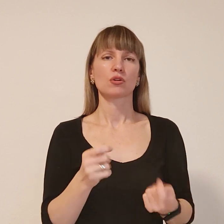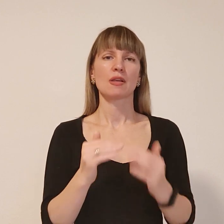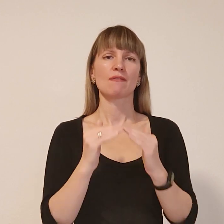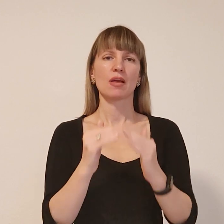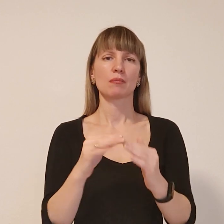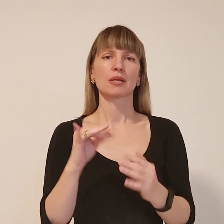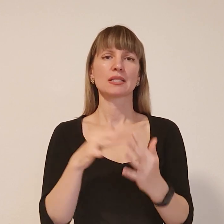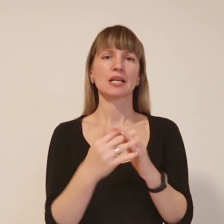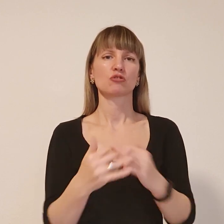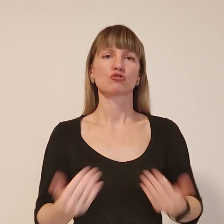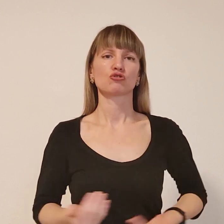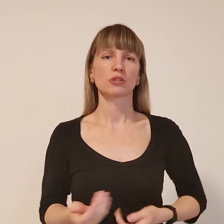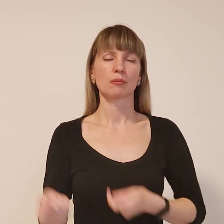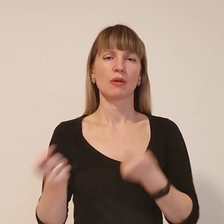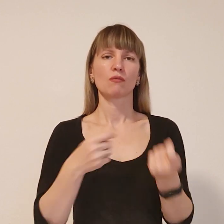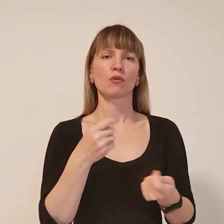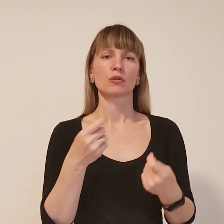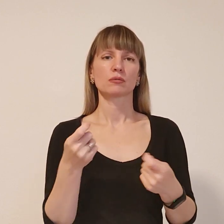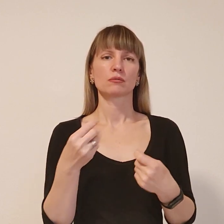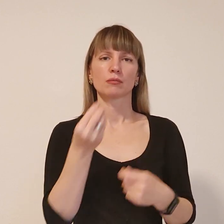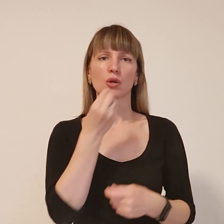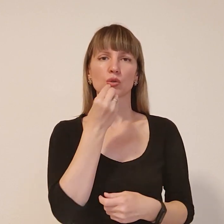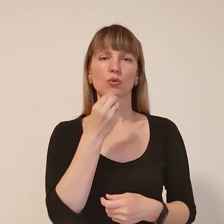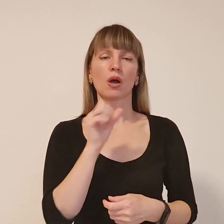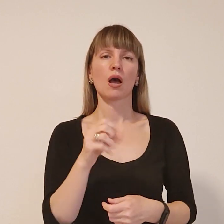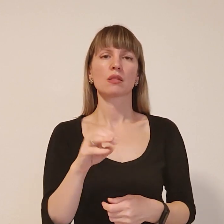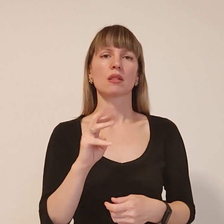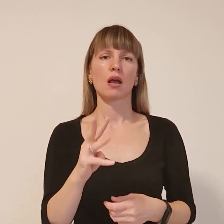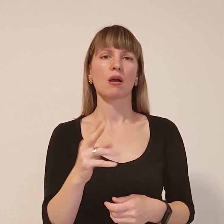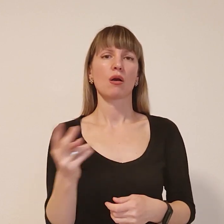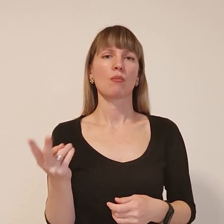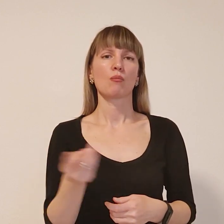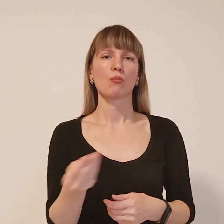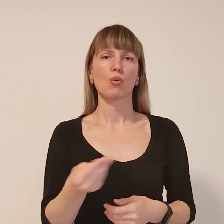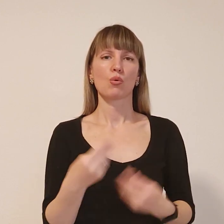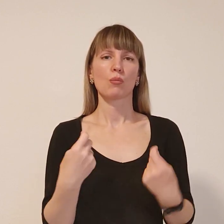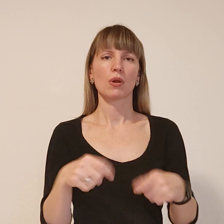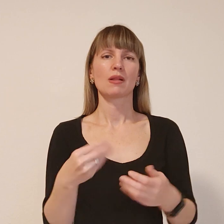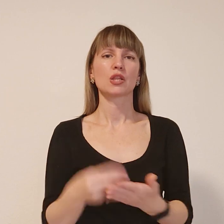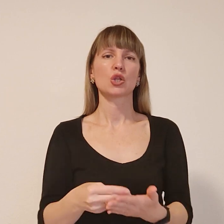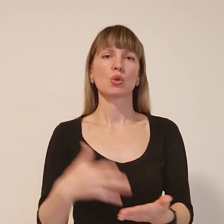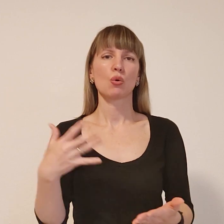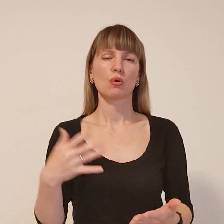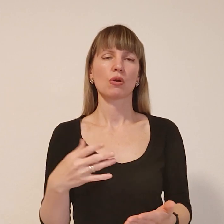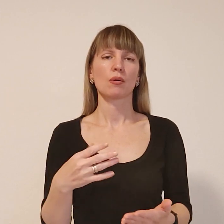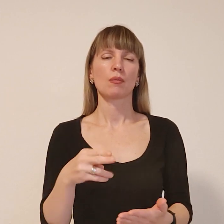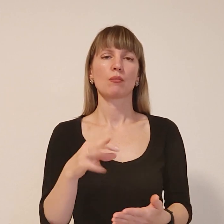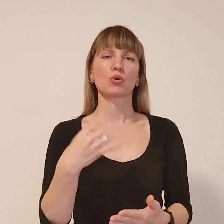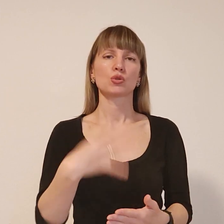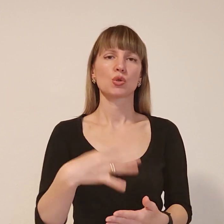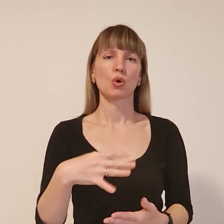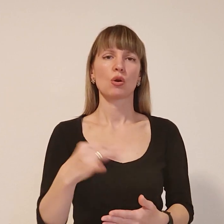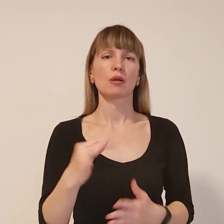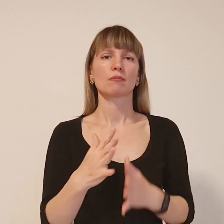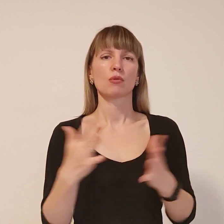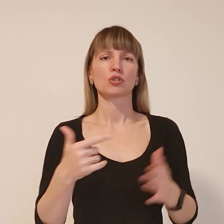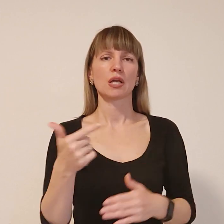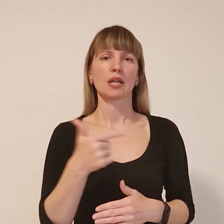жителі, привозять, продавали. А так муку продавали дуже дорого, по 40 і више гривень продавали,